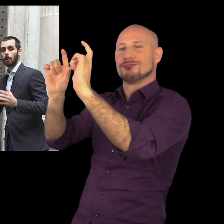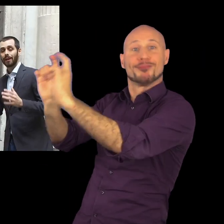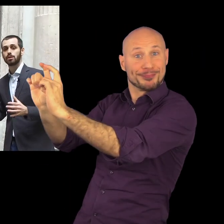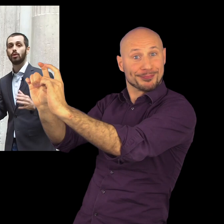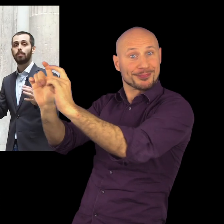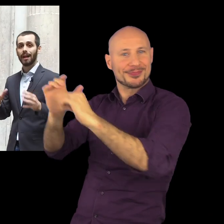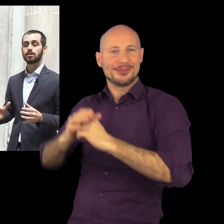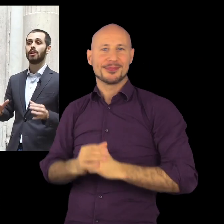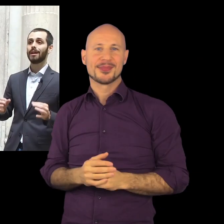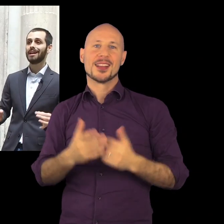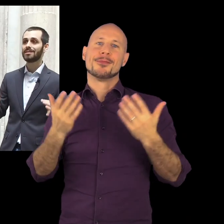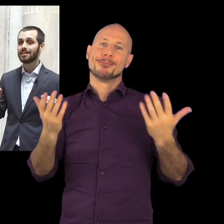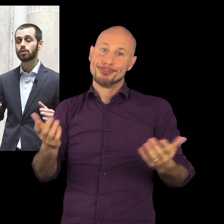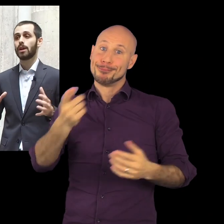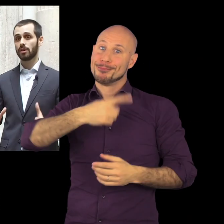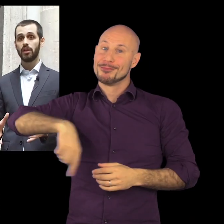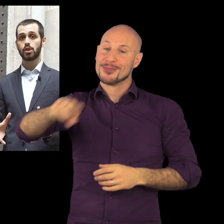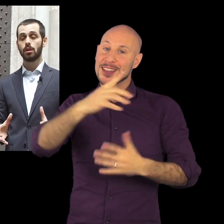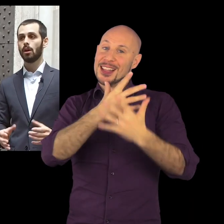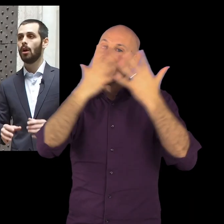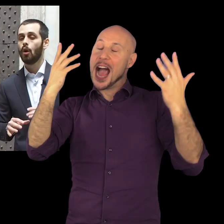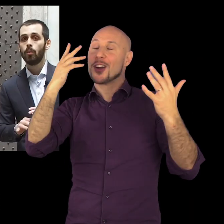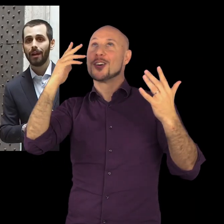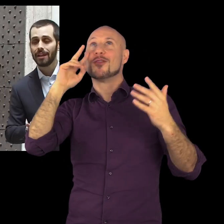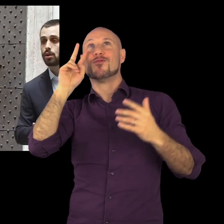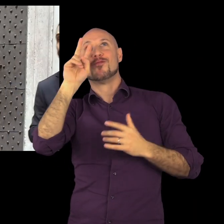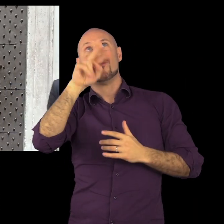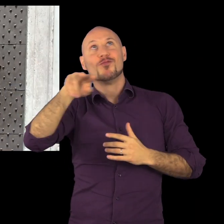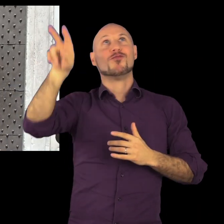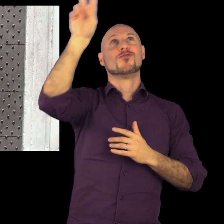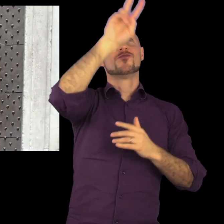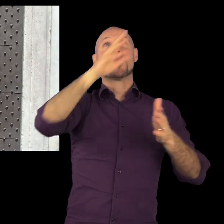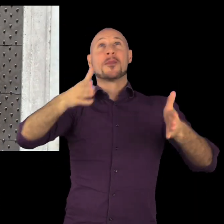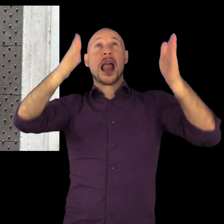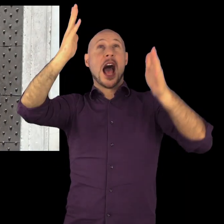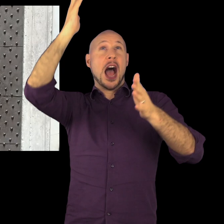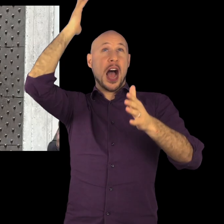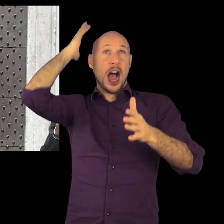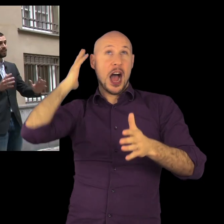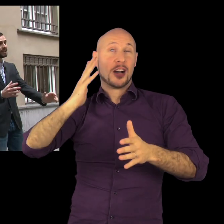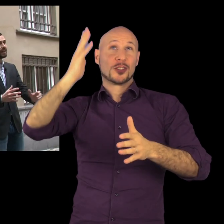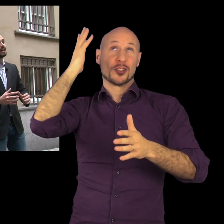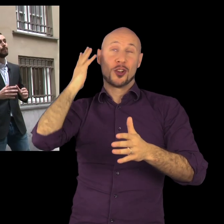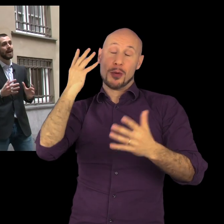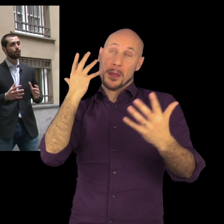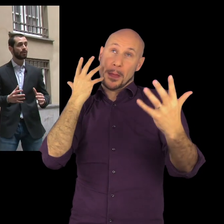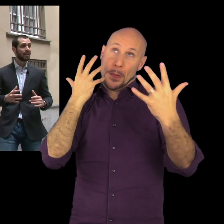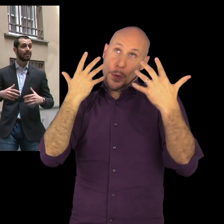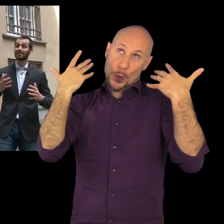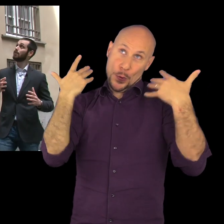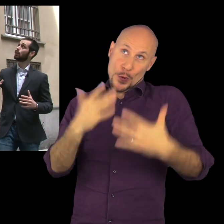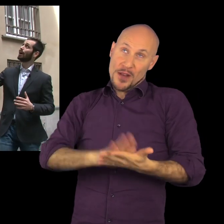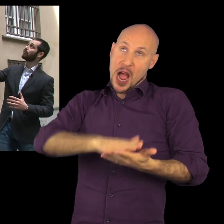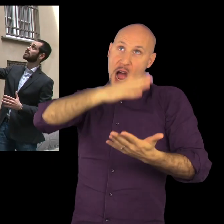visto presso il palazzo del Marchese de' Squarciafici. Un palazzo assolutamente unico, quindi, che vede la mano